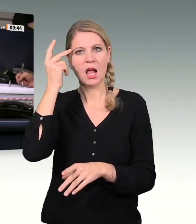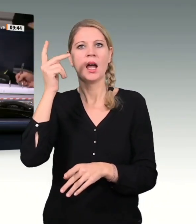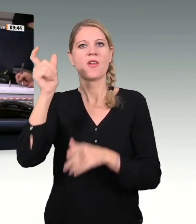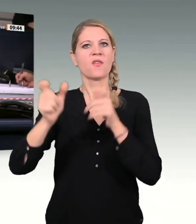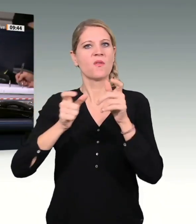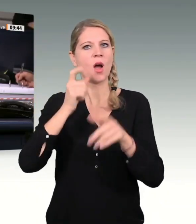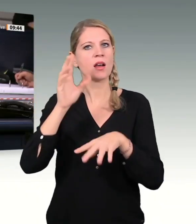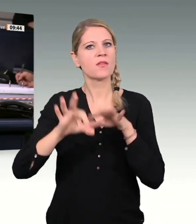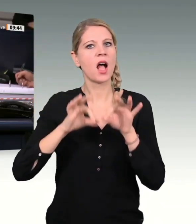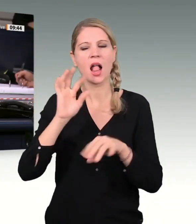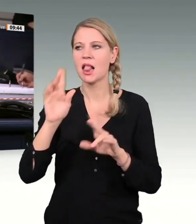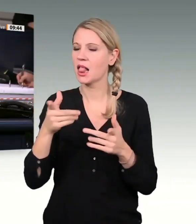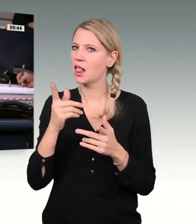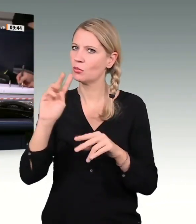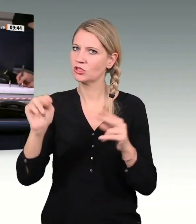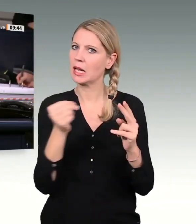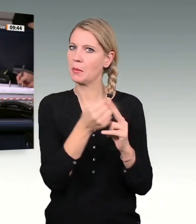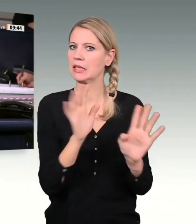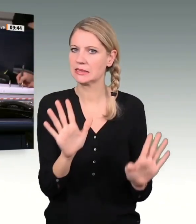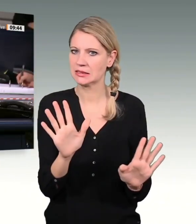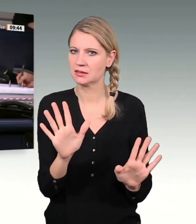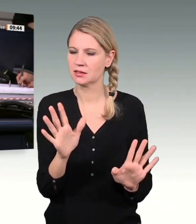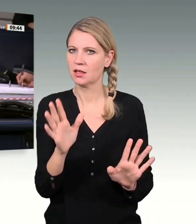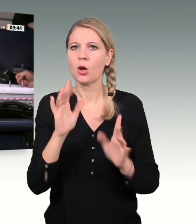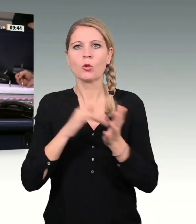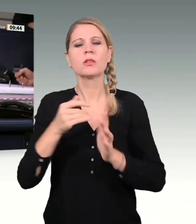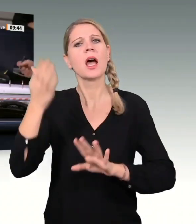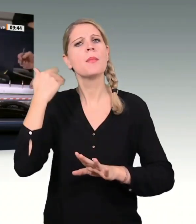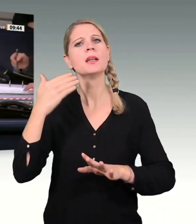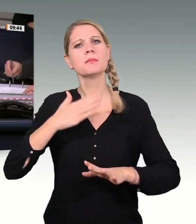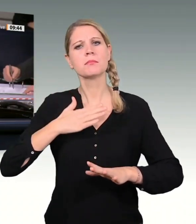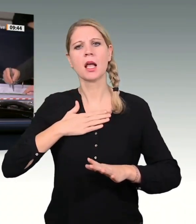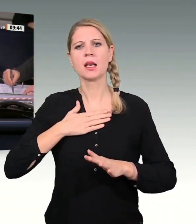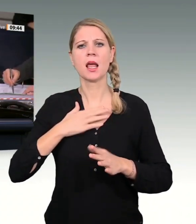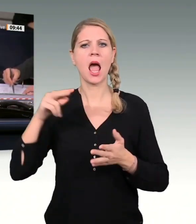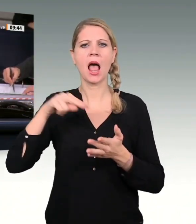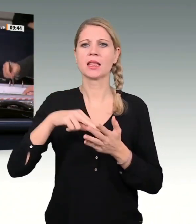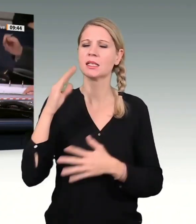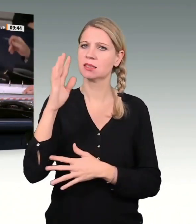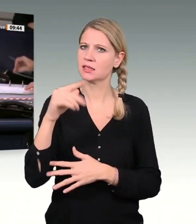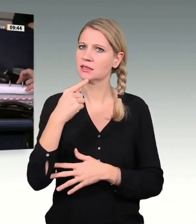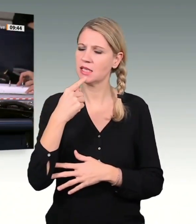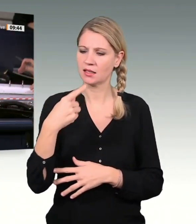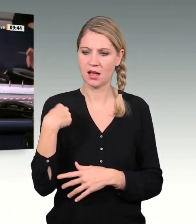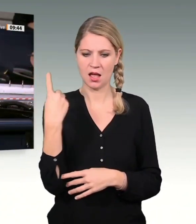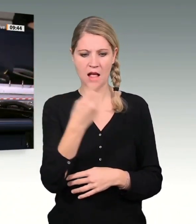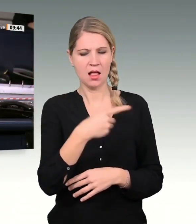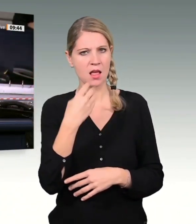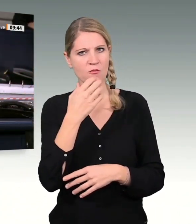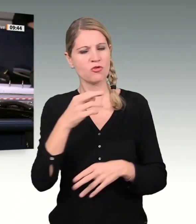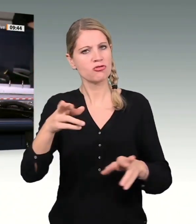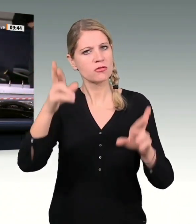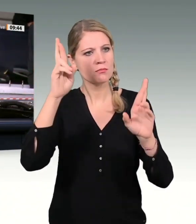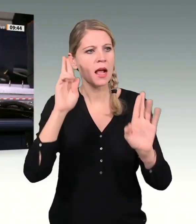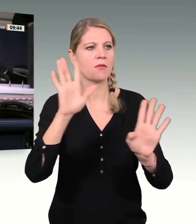Antrittsrede gesagt habe, dass wir hier alle respektvoll miteinander umgehen wollen, und deshalb will ich das noch einmal